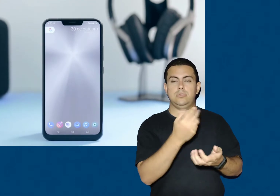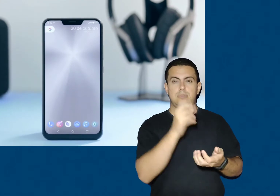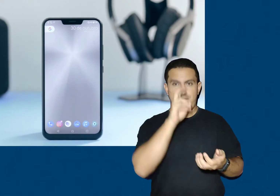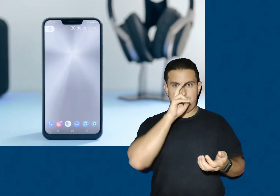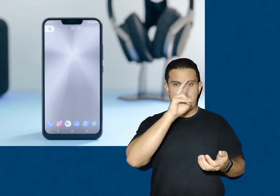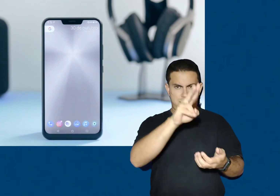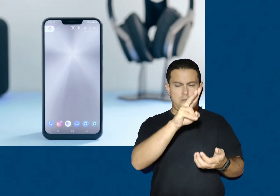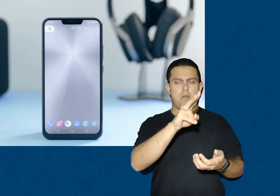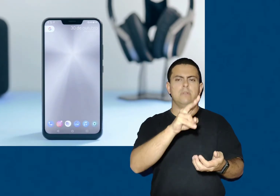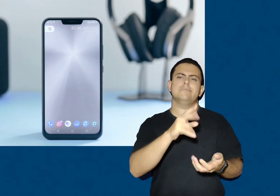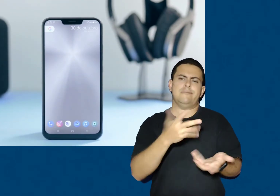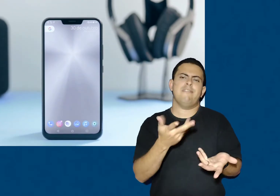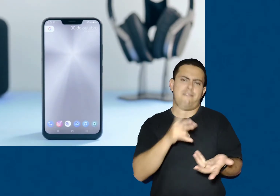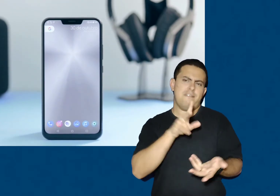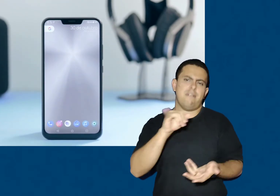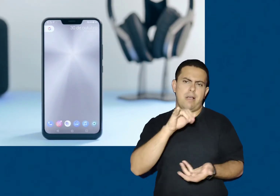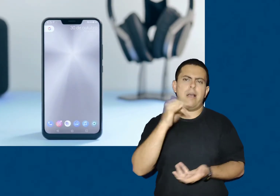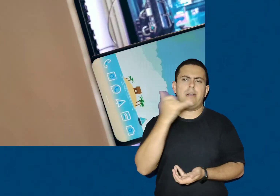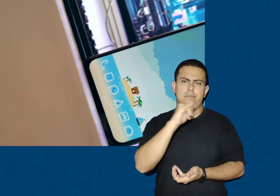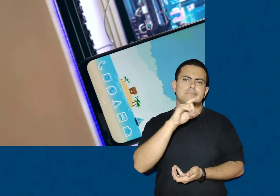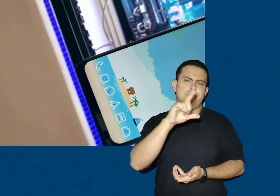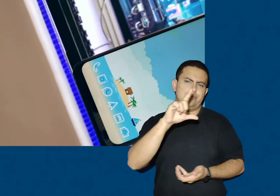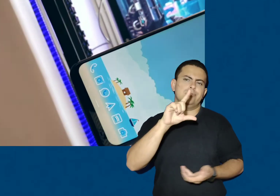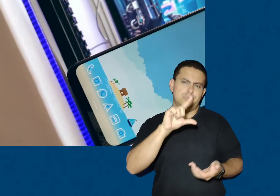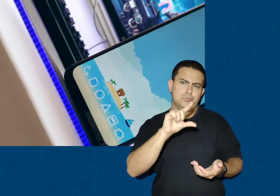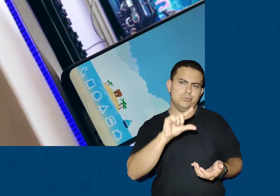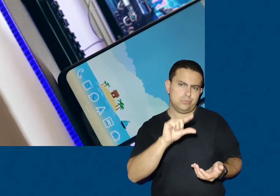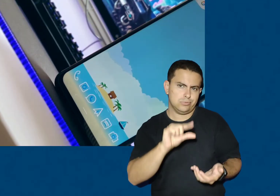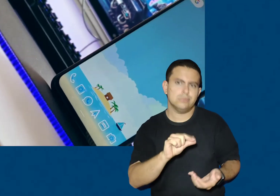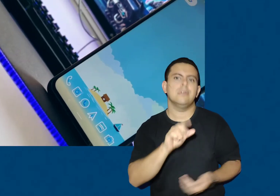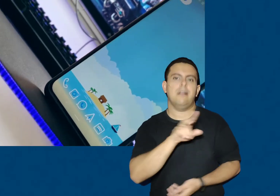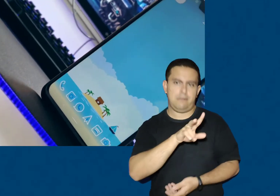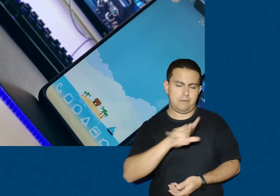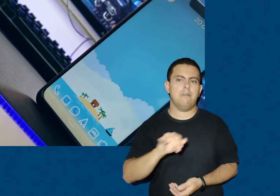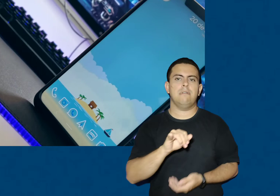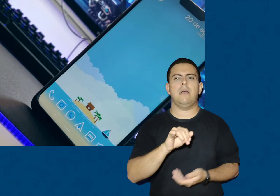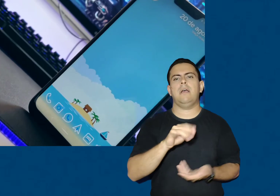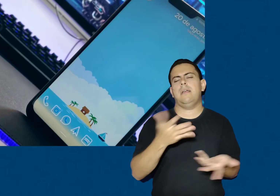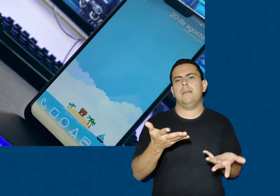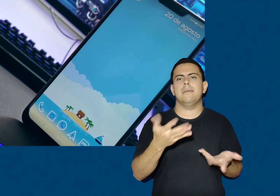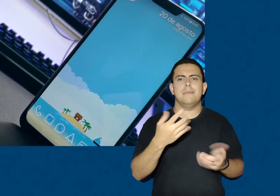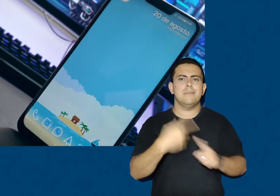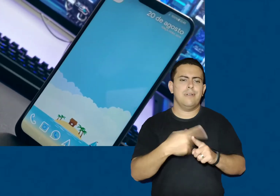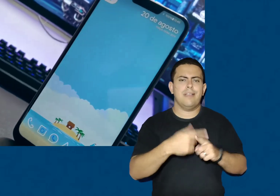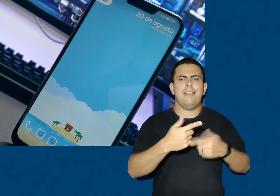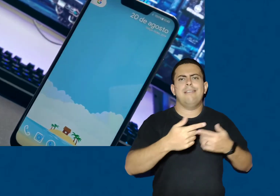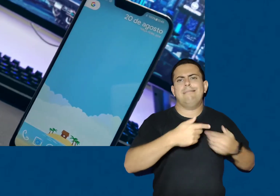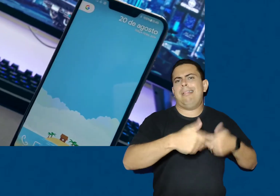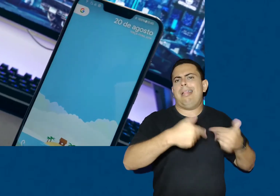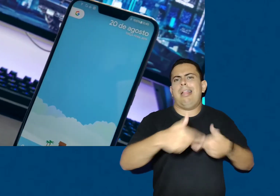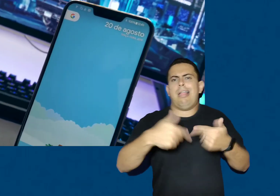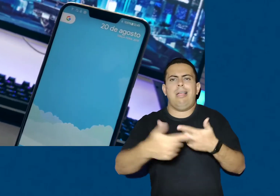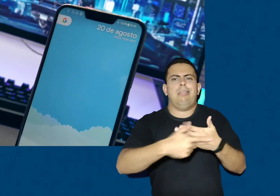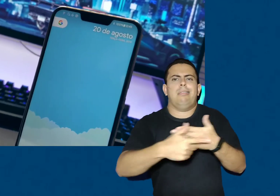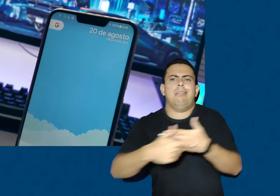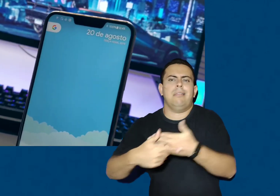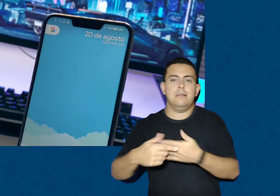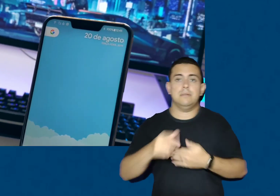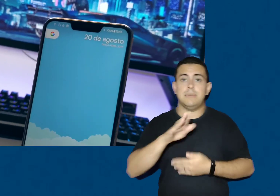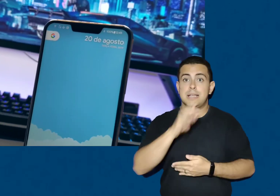no brilho alto, essas coisas, você vai acabar, enfim, reduzindo o tempo de uso do smartphone por conta das funções. Não fique muito preso a